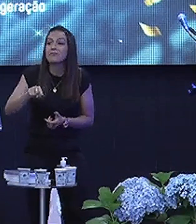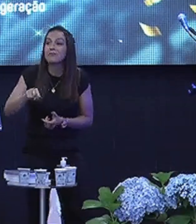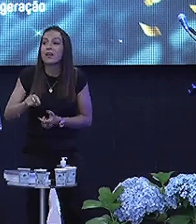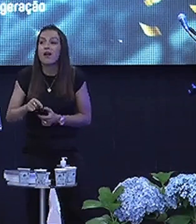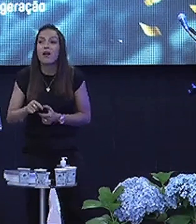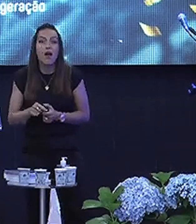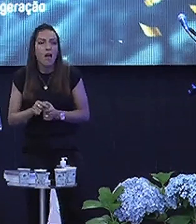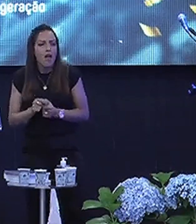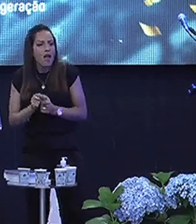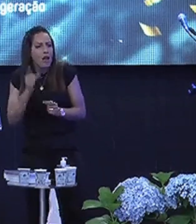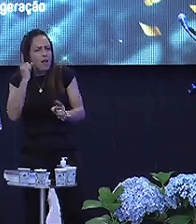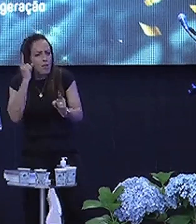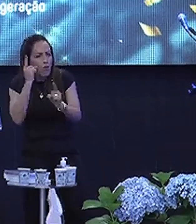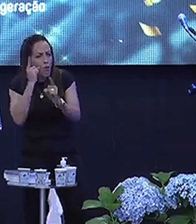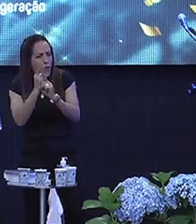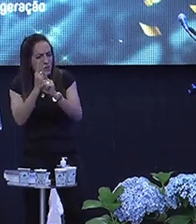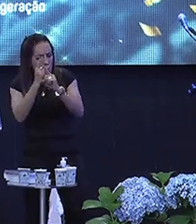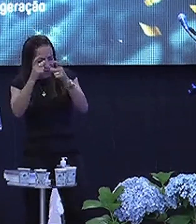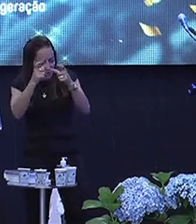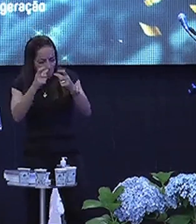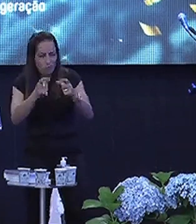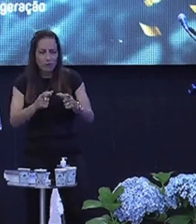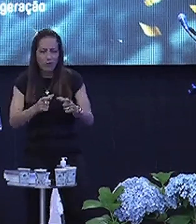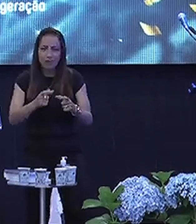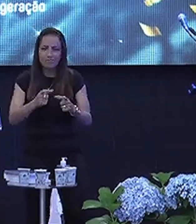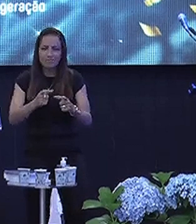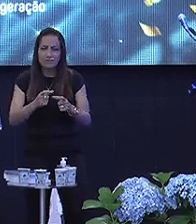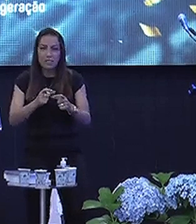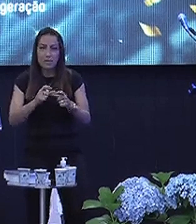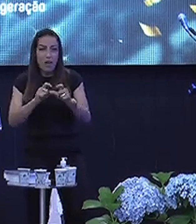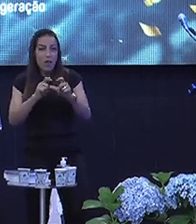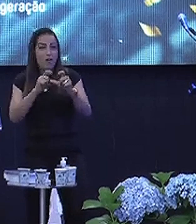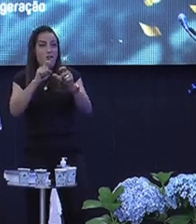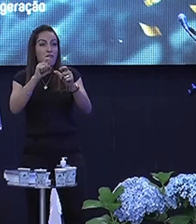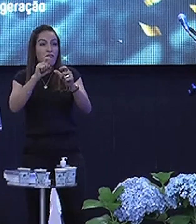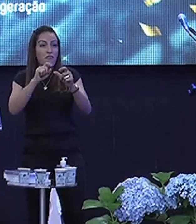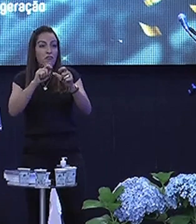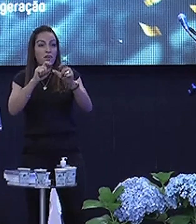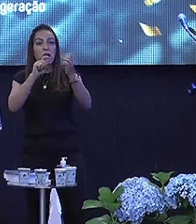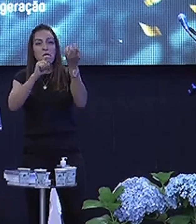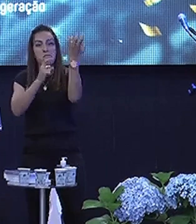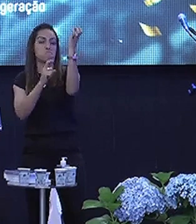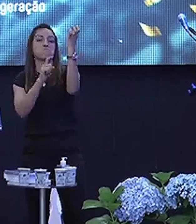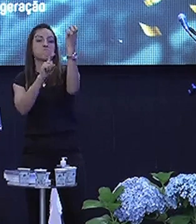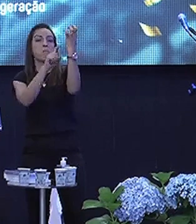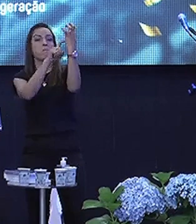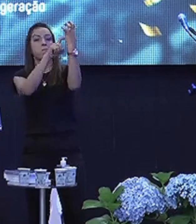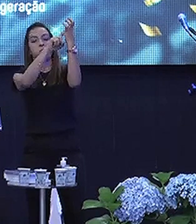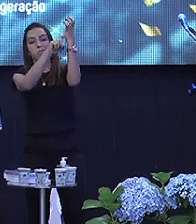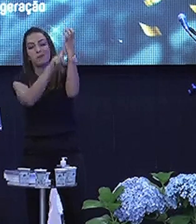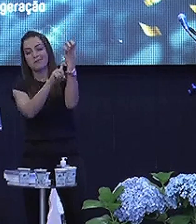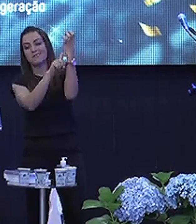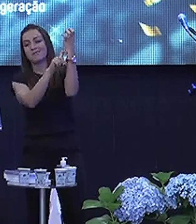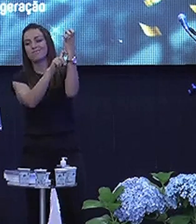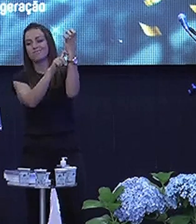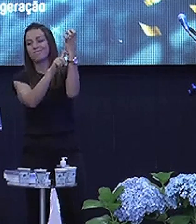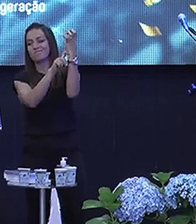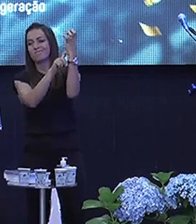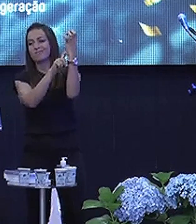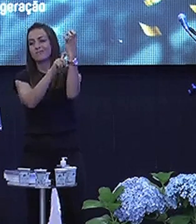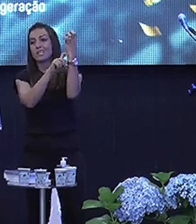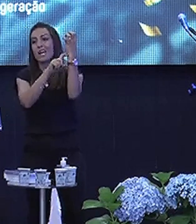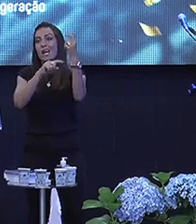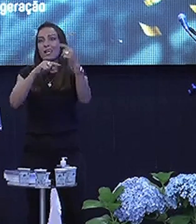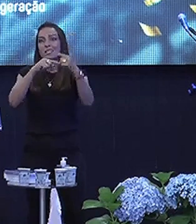um lugar E ela pendura naquele lugar E ela envolve num casulo E depois de um